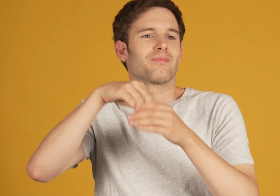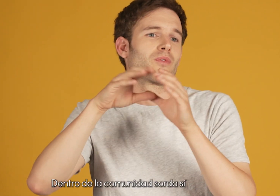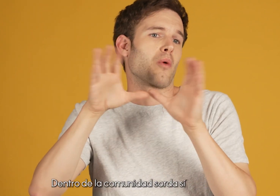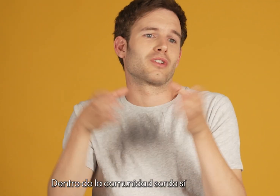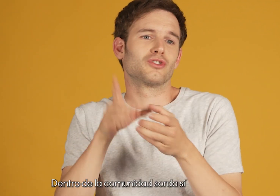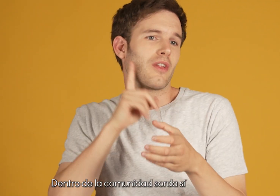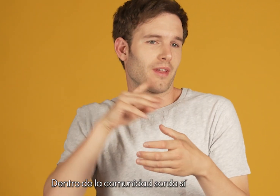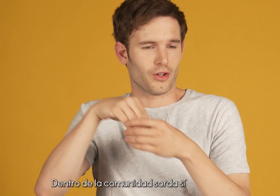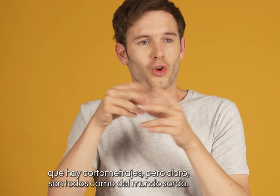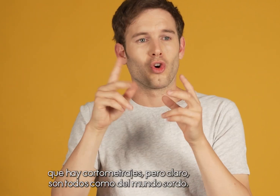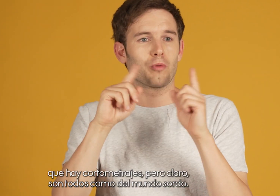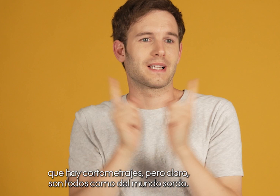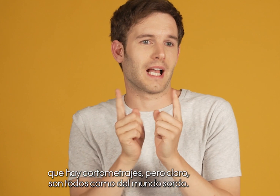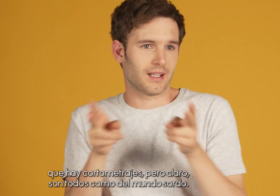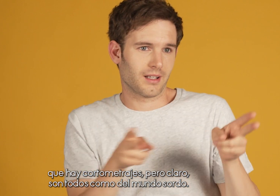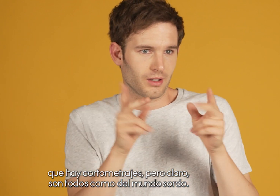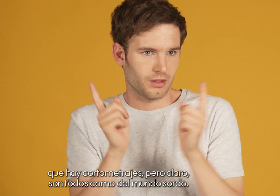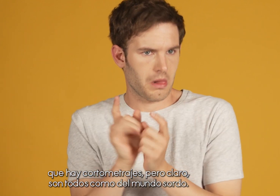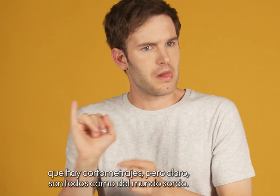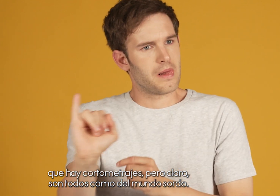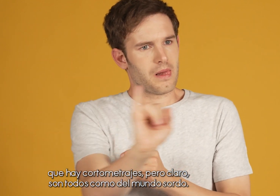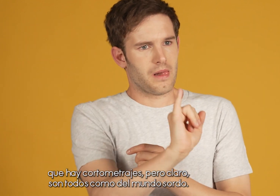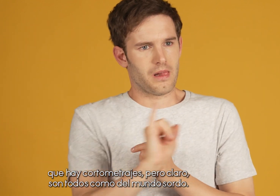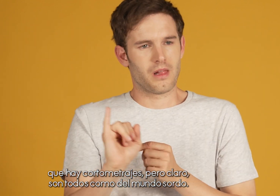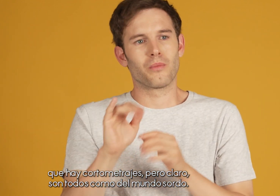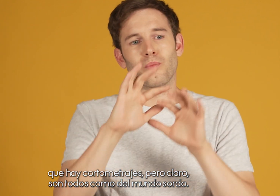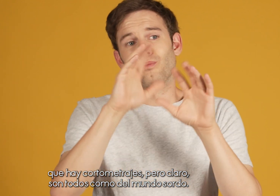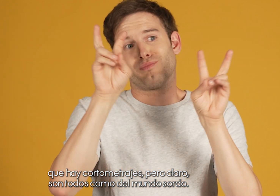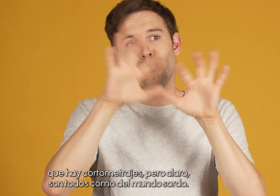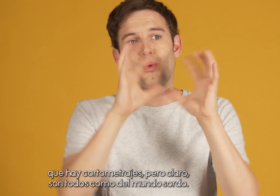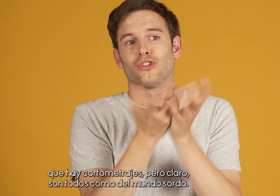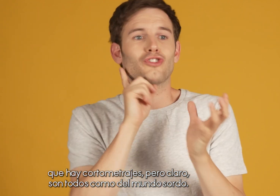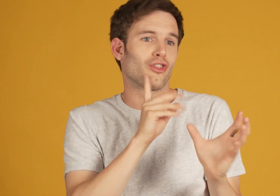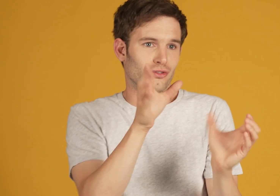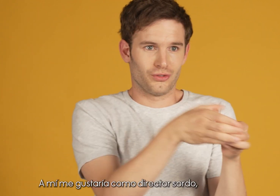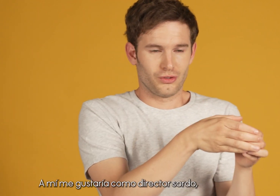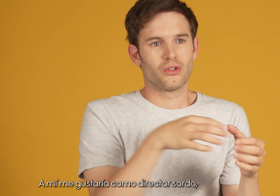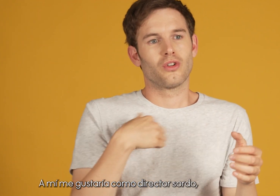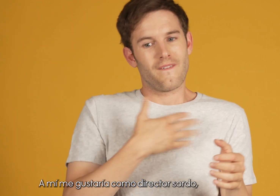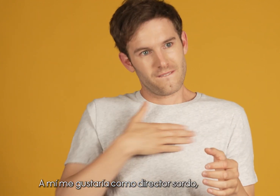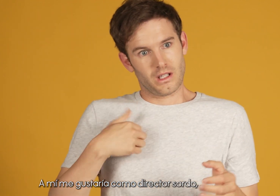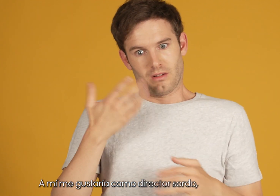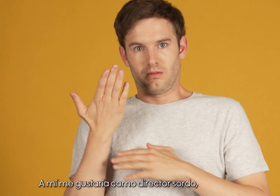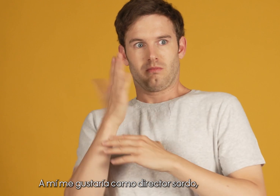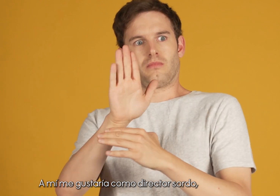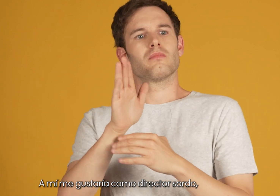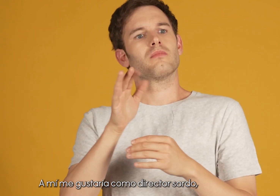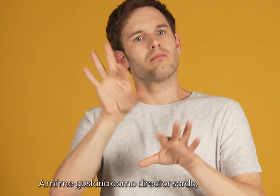Dentro de la comunidad sorda sí que hay cortometrajes, pero claro, son todos como del mundo sordo. A me gustaría, como director